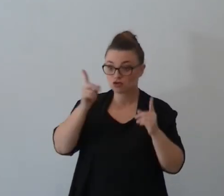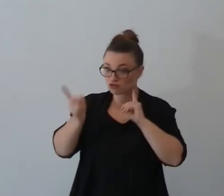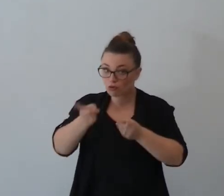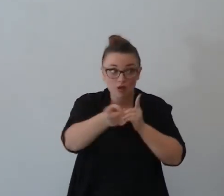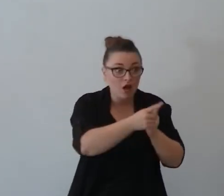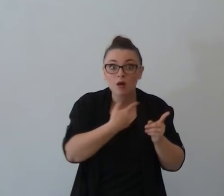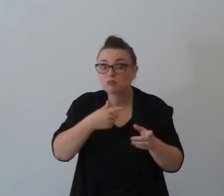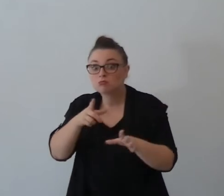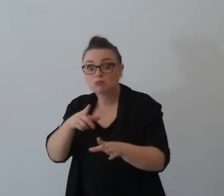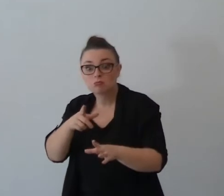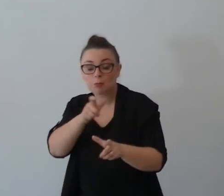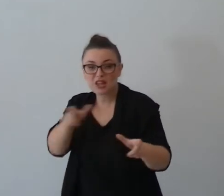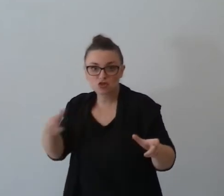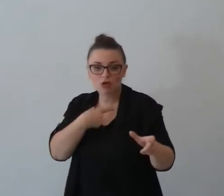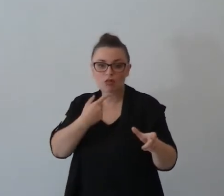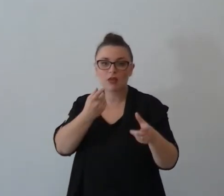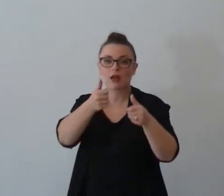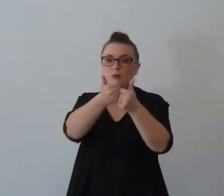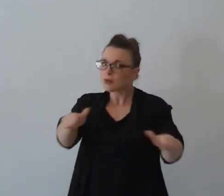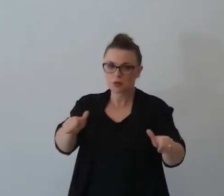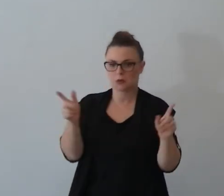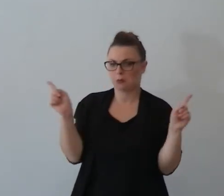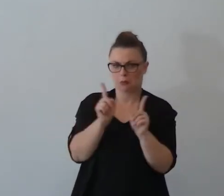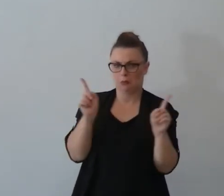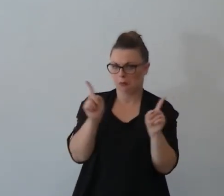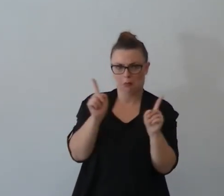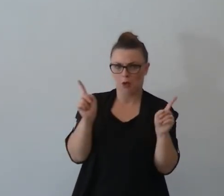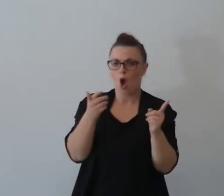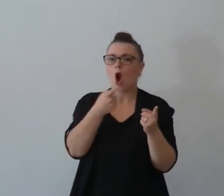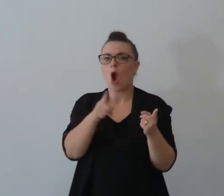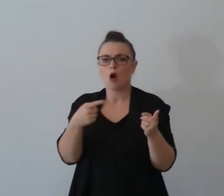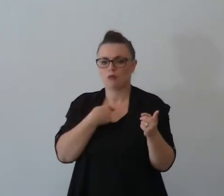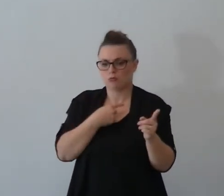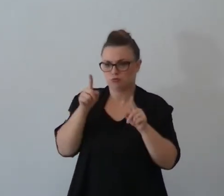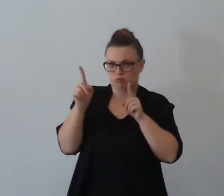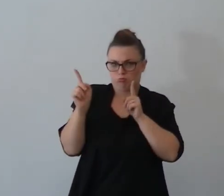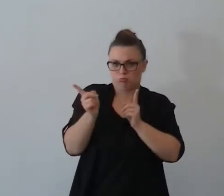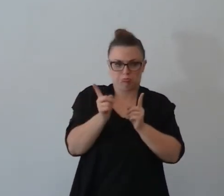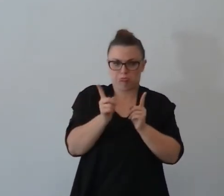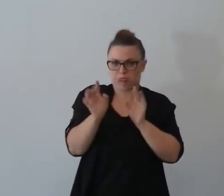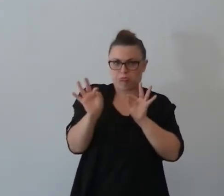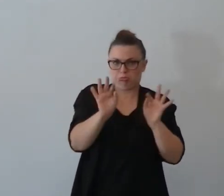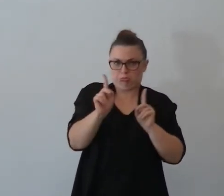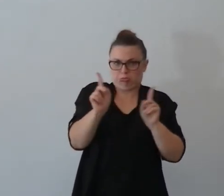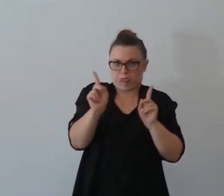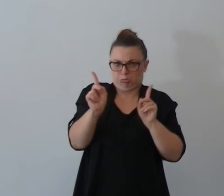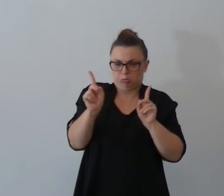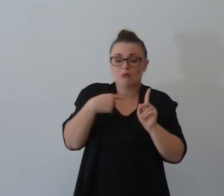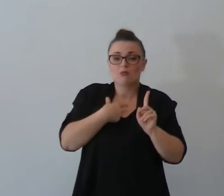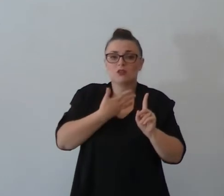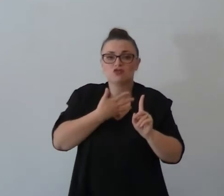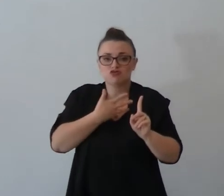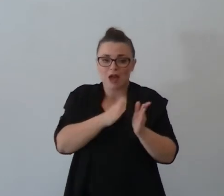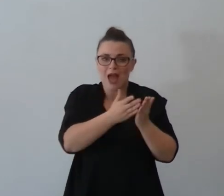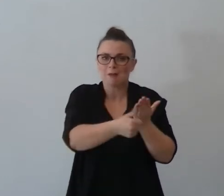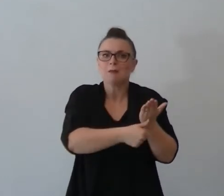più l'altro ci sono dei vari motivi anche pubblici per divorziare e ci sono nella parola ma quello che ti dico è che